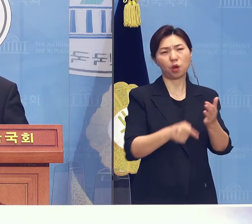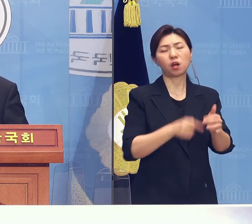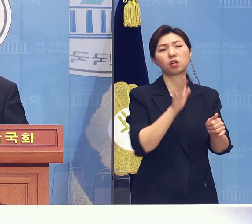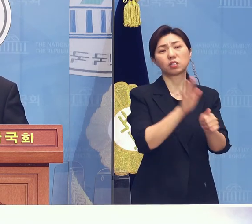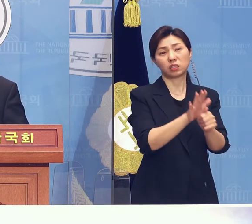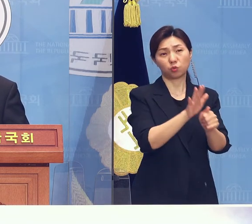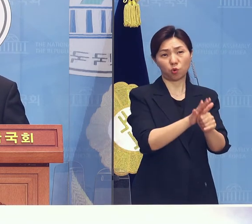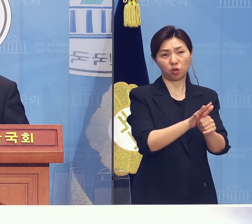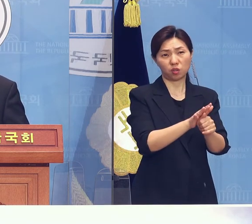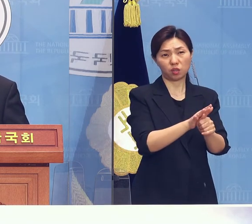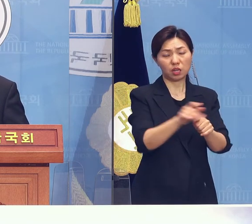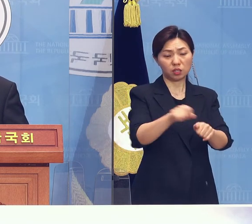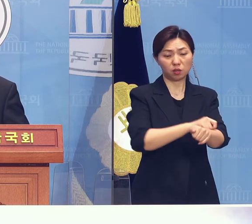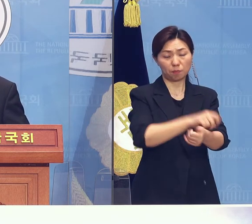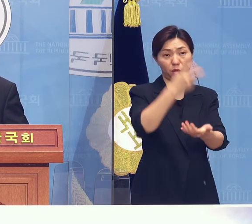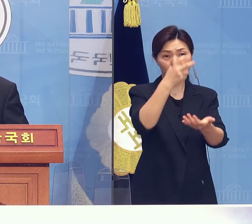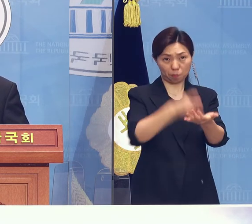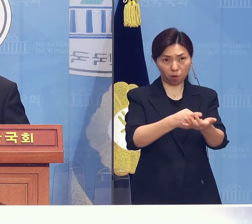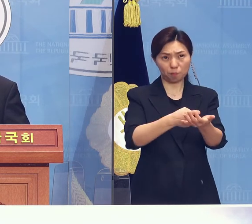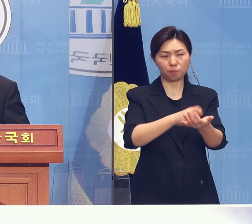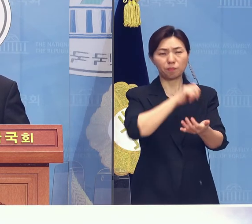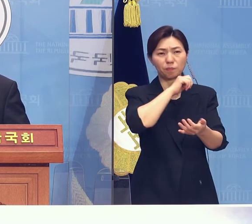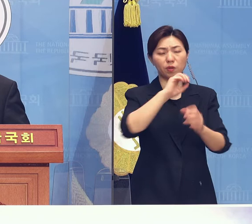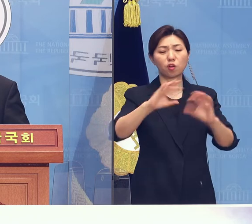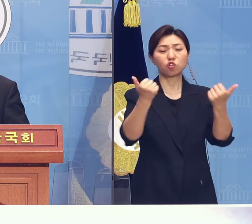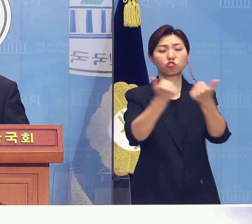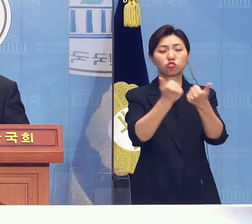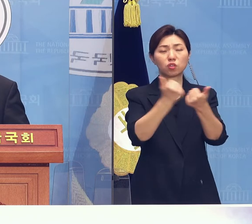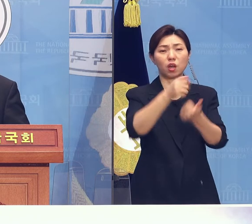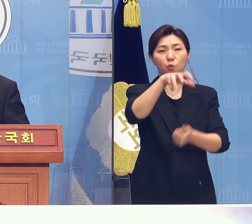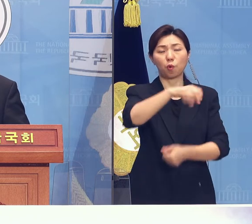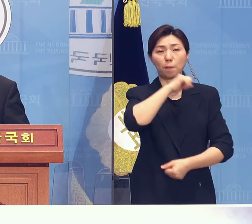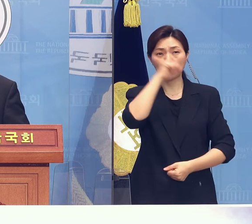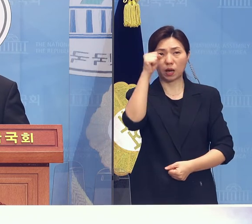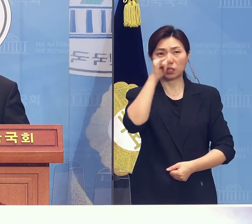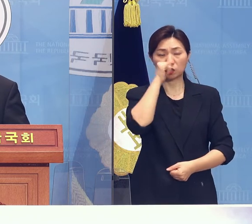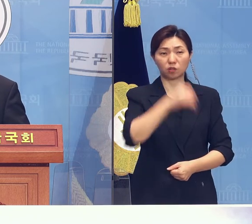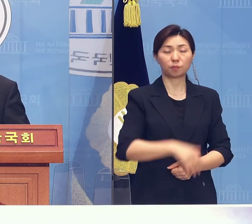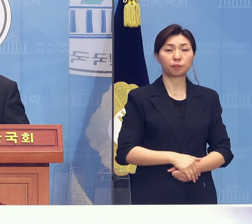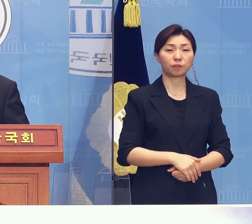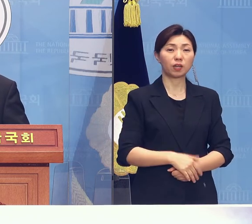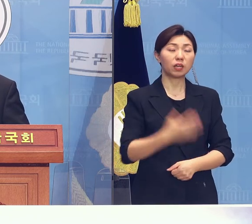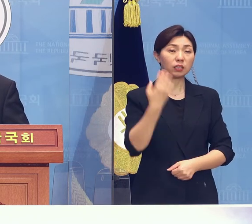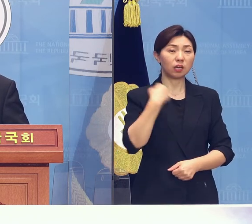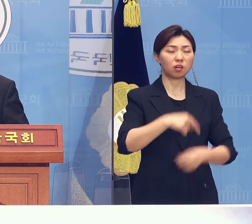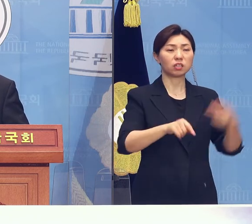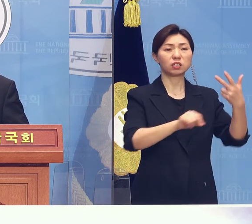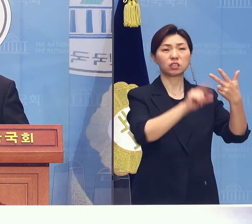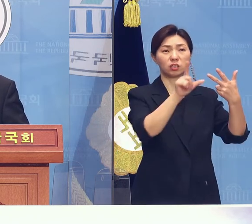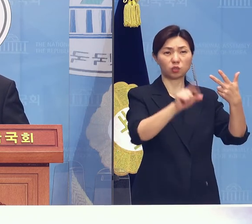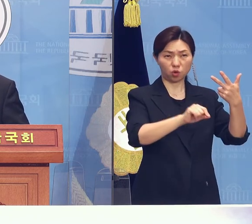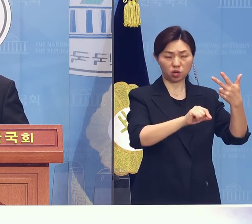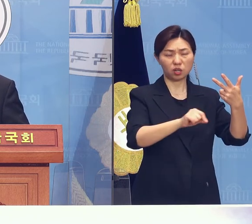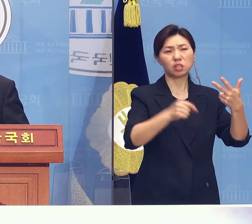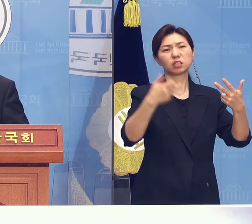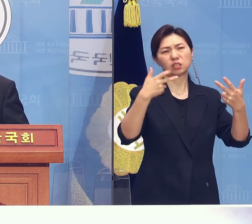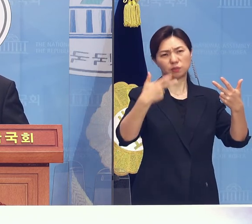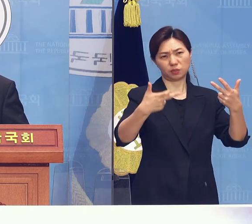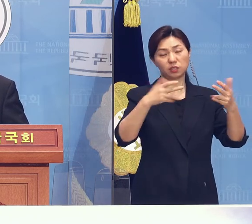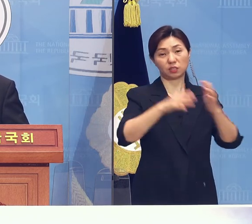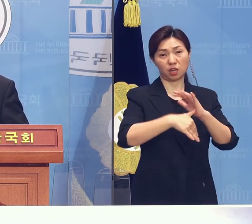통과하였고 그리고 작년 11월 17일 농사건 피해자 보상을 담은 농민특별법